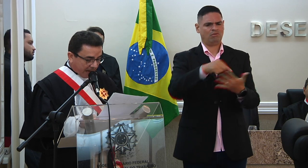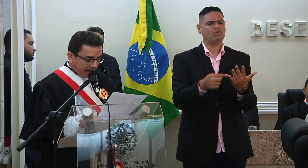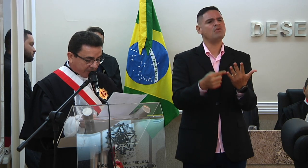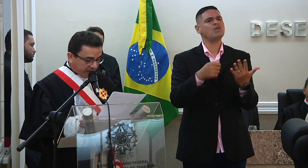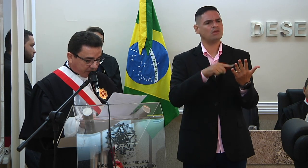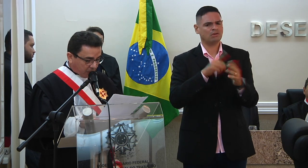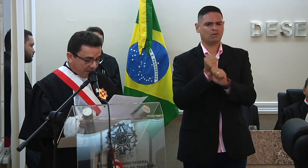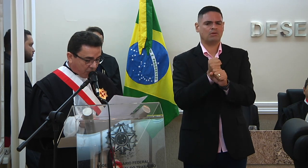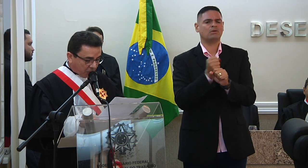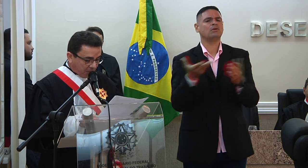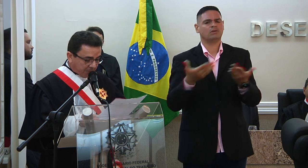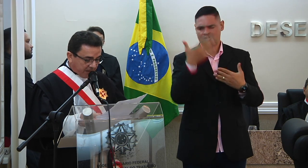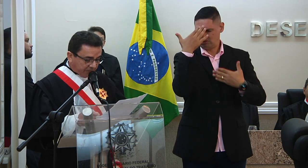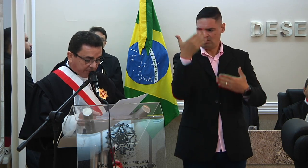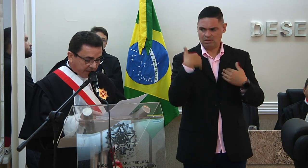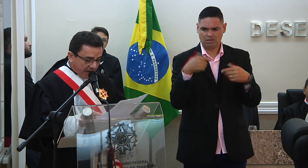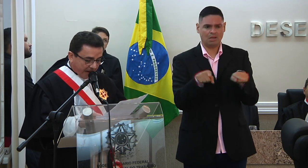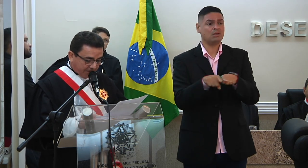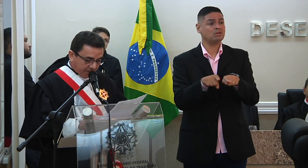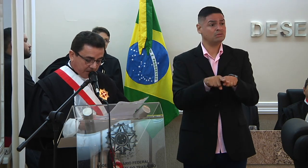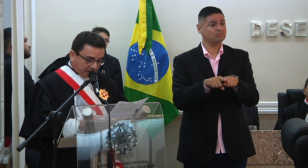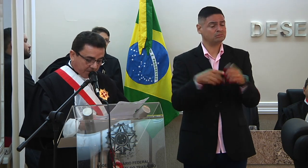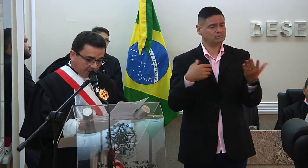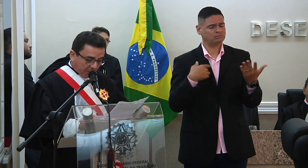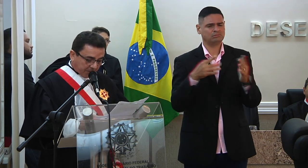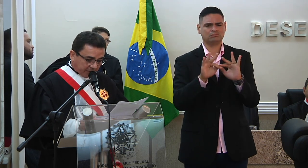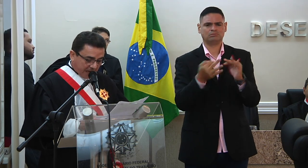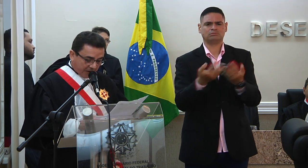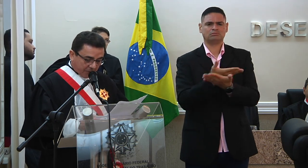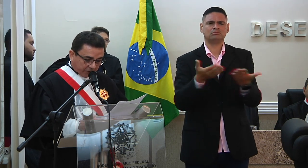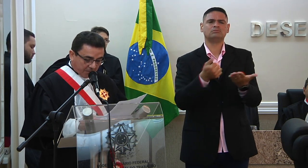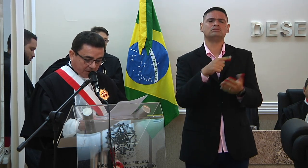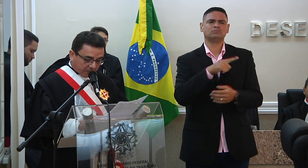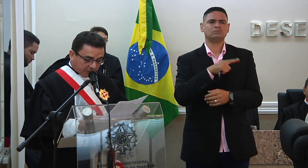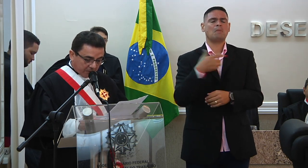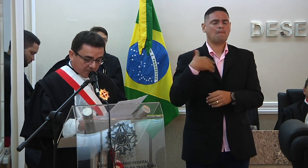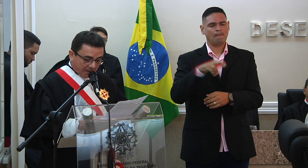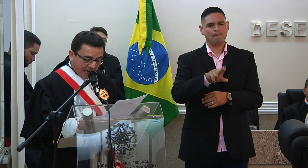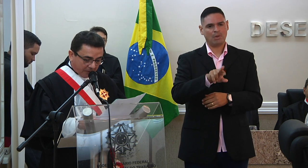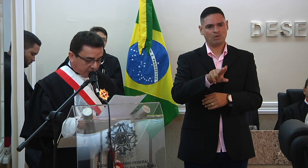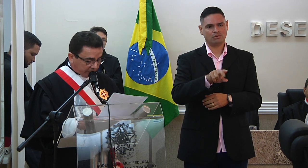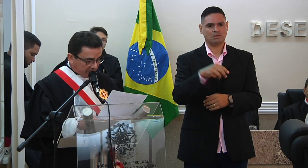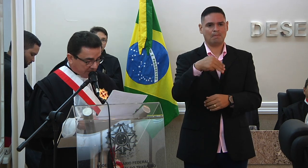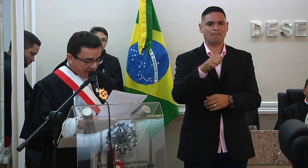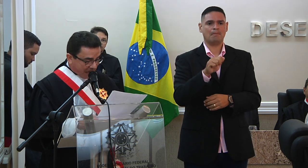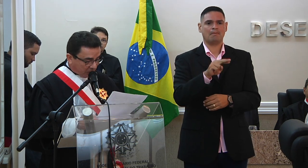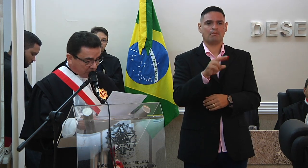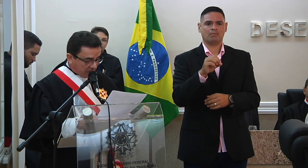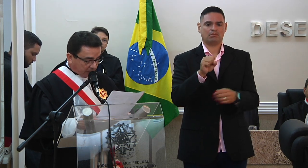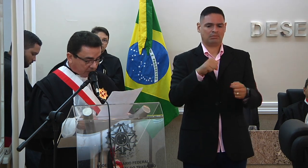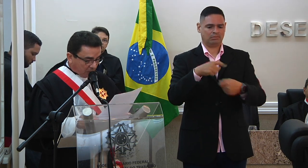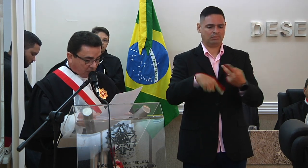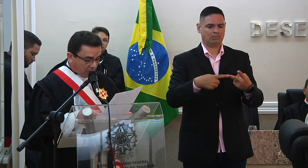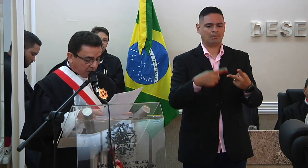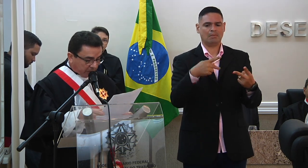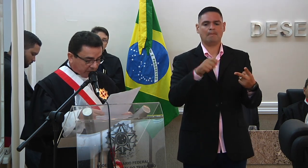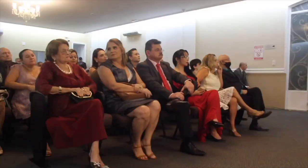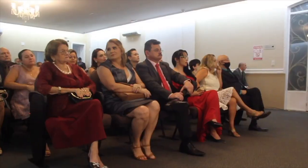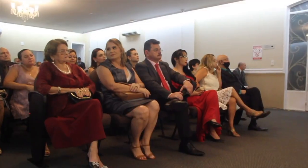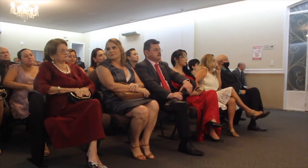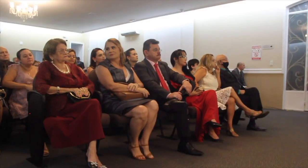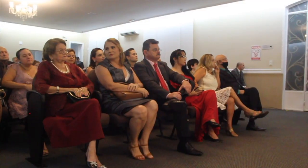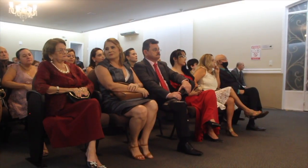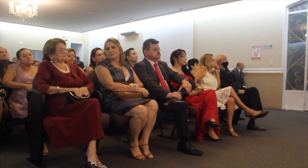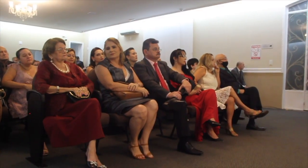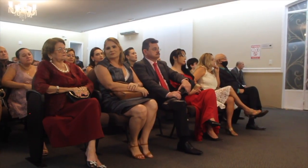agradeço o harmônico ambiente familiar que me propiciaram meus irmãos Marcos Paulo Socorro